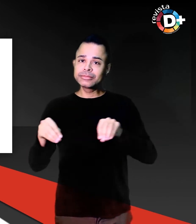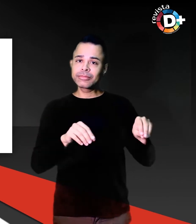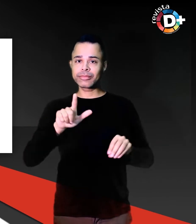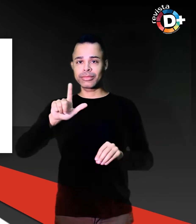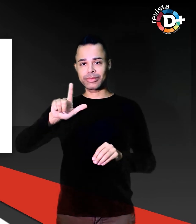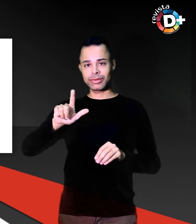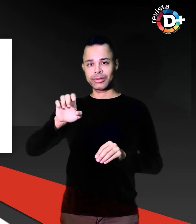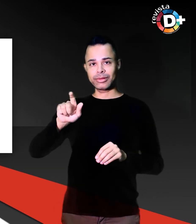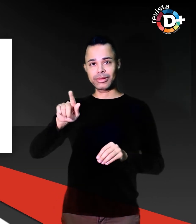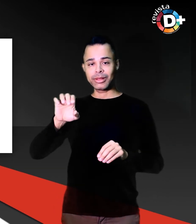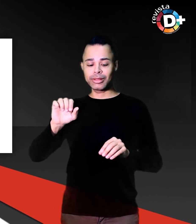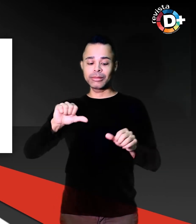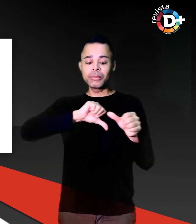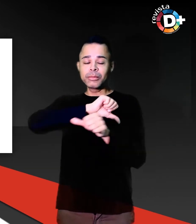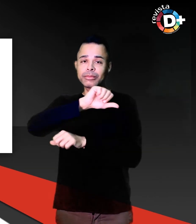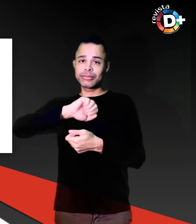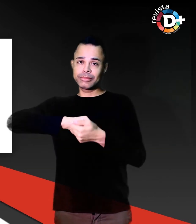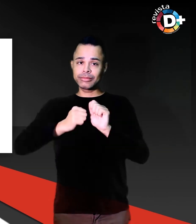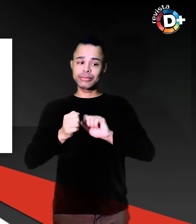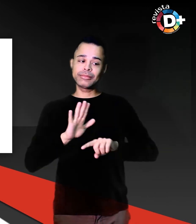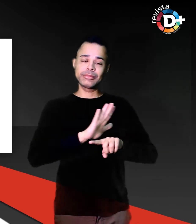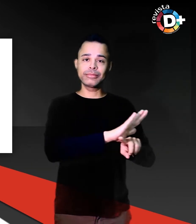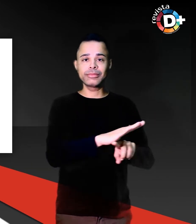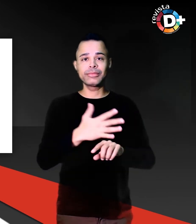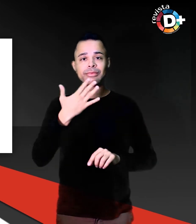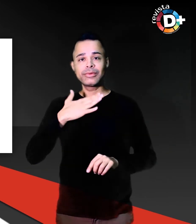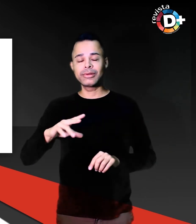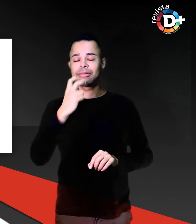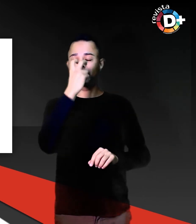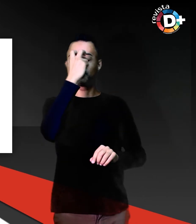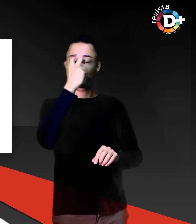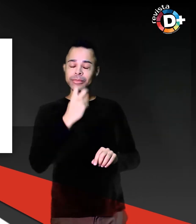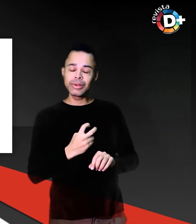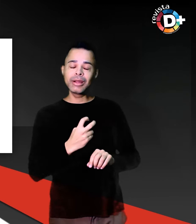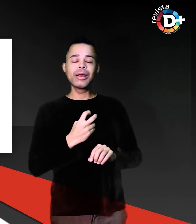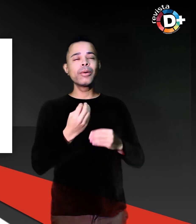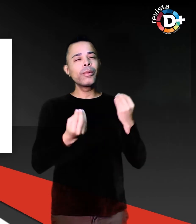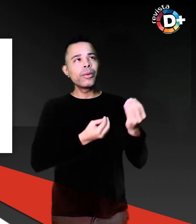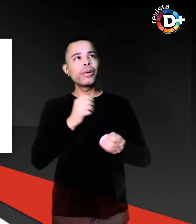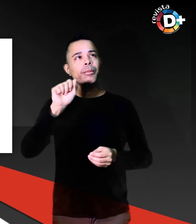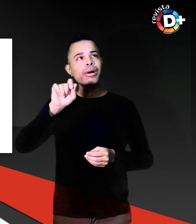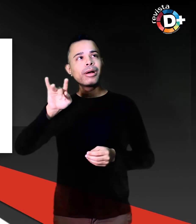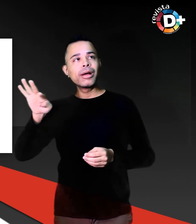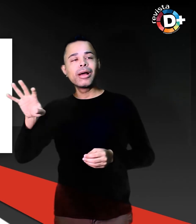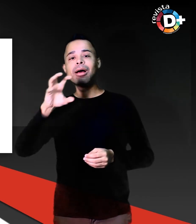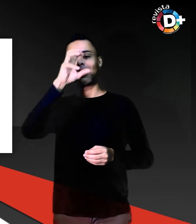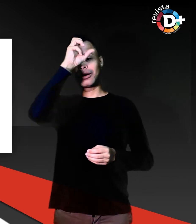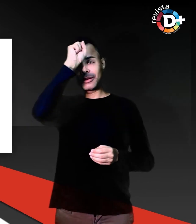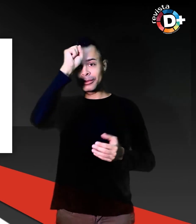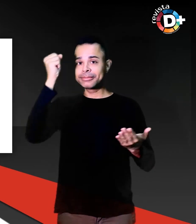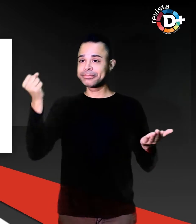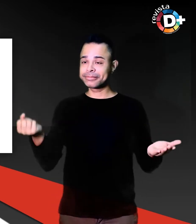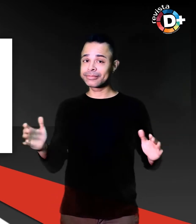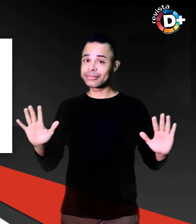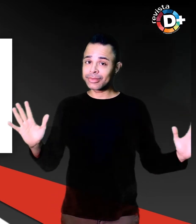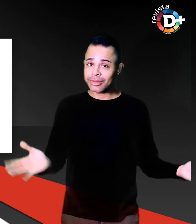auxiliar crianças com deficiência visual no processo de alfabetização, incentivando a criatividade.